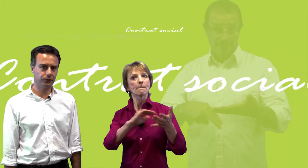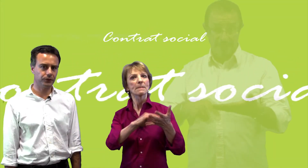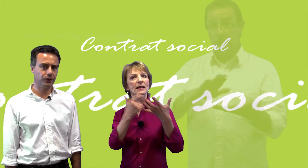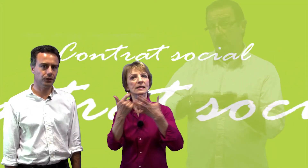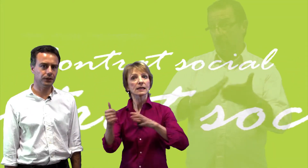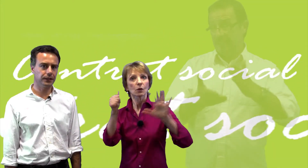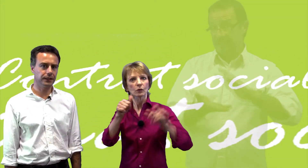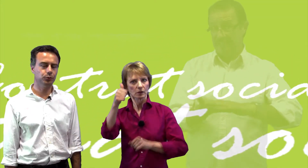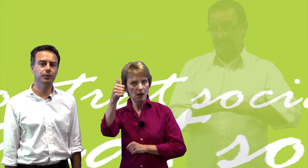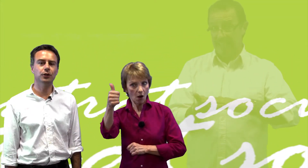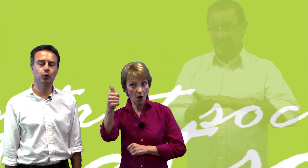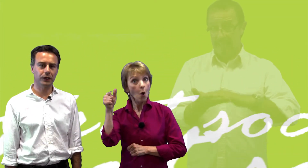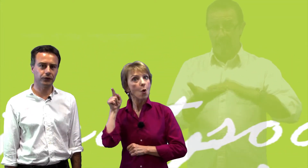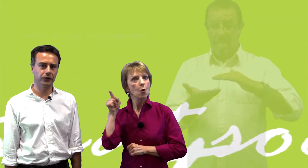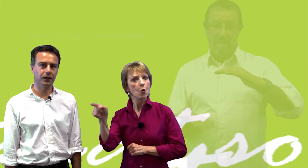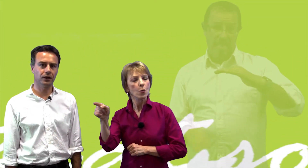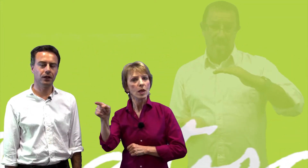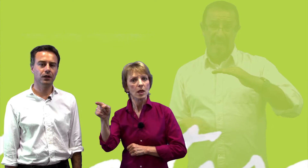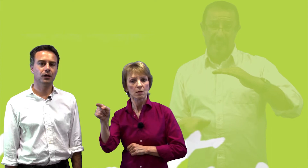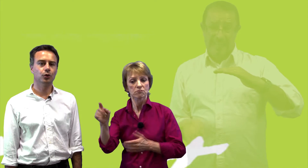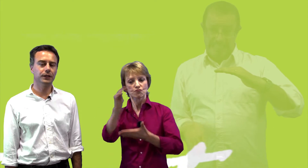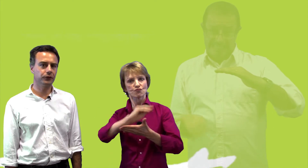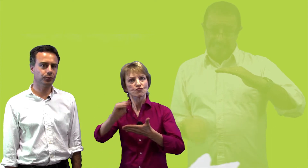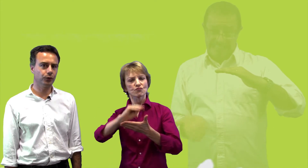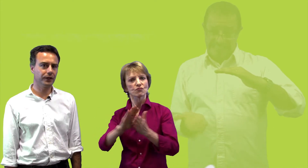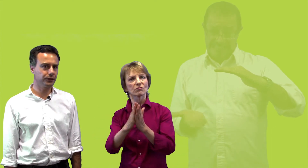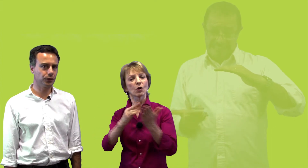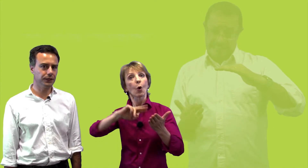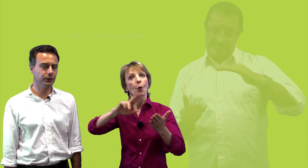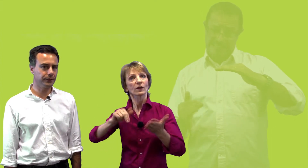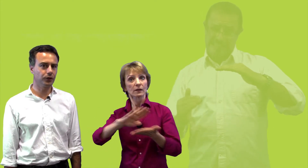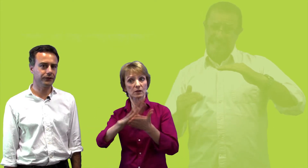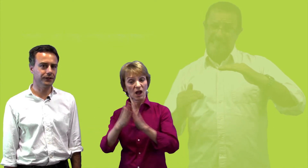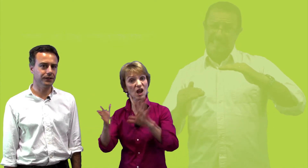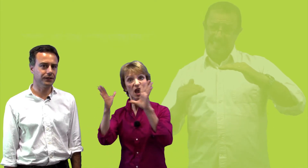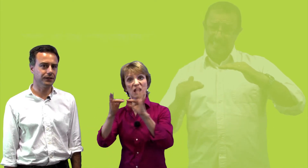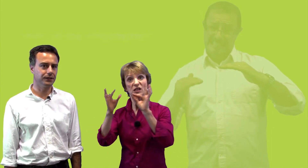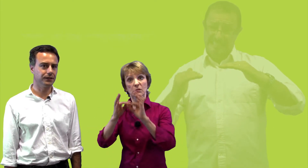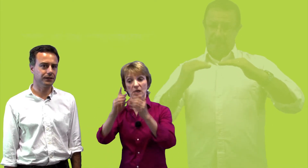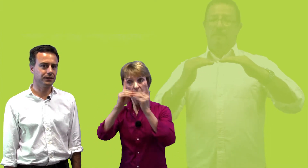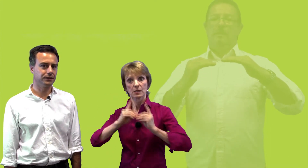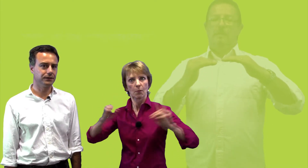1761, il publie le contrat social, où il expose la théorie de la démocratie.